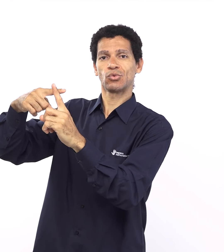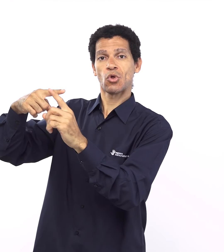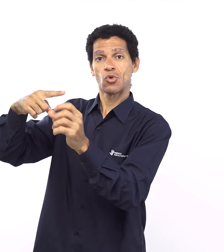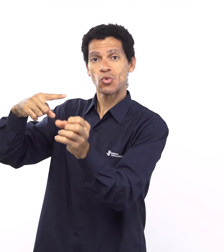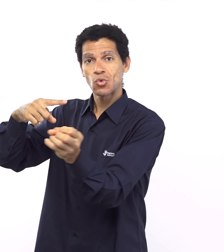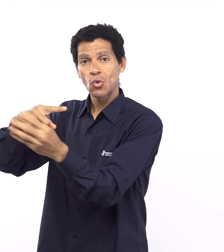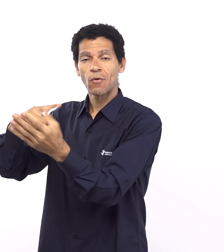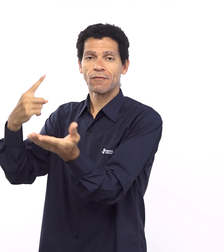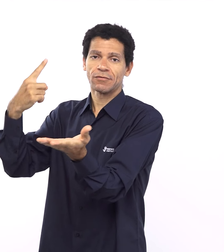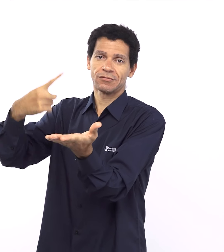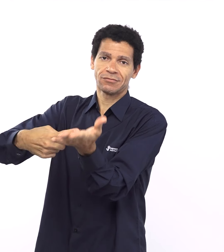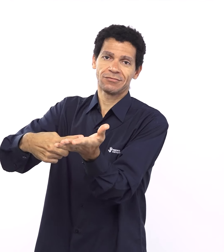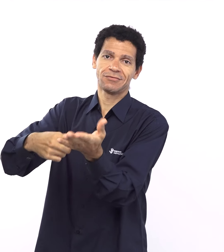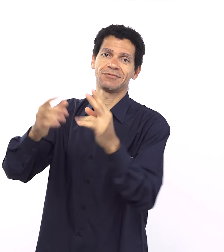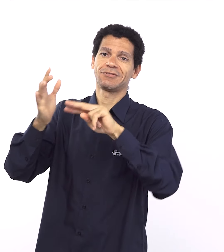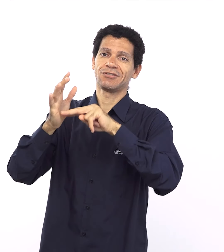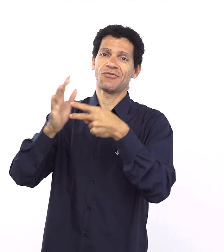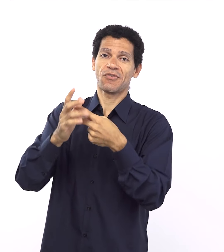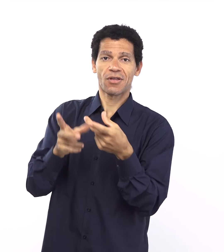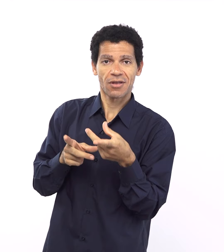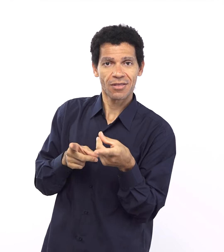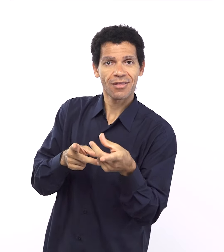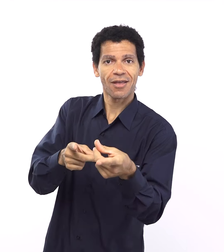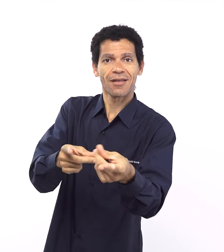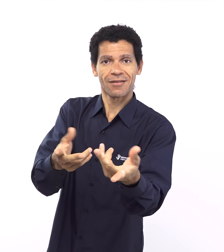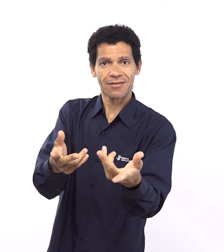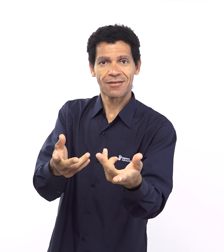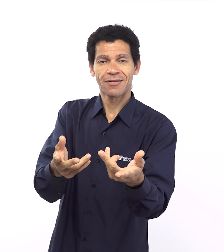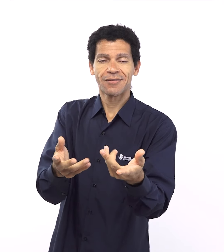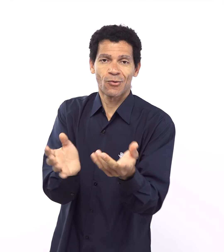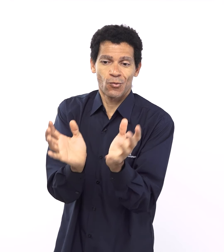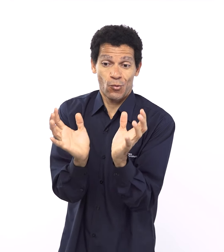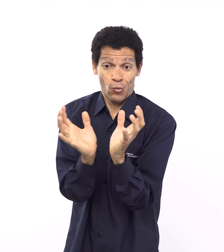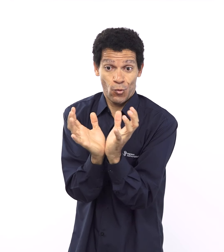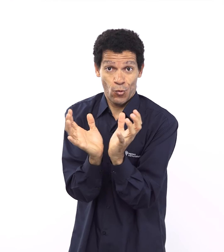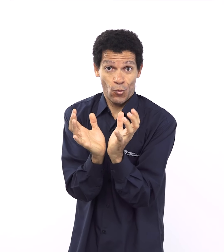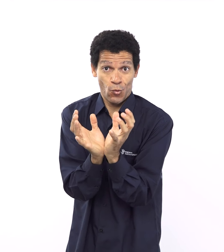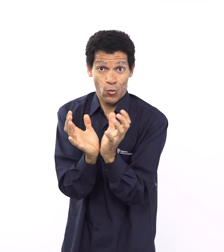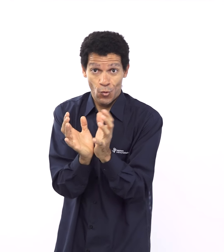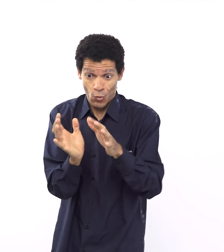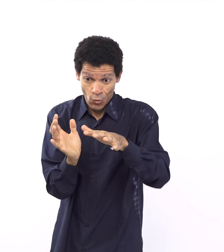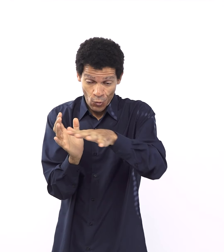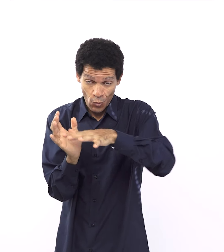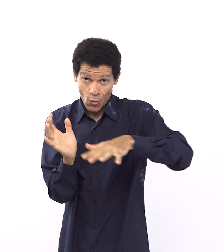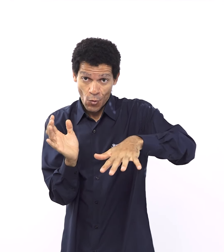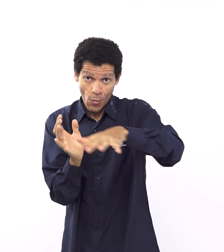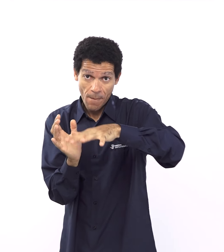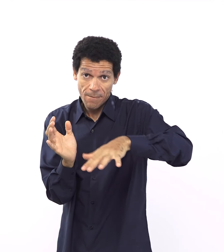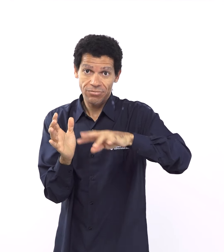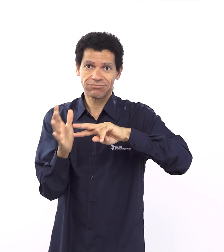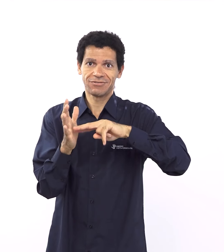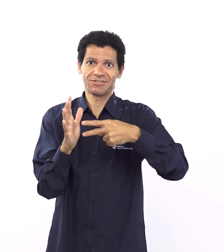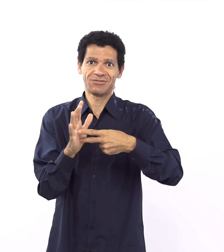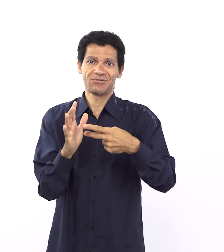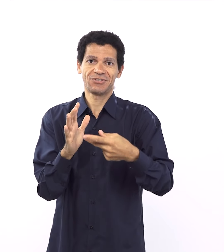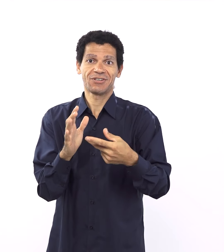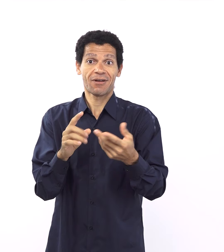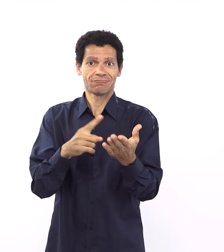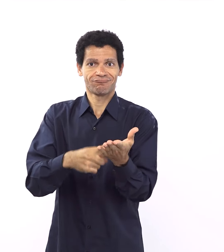aliança é a eterna aliança aliança que agora tem o povo como um todo com o coração circuncidado lembrando que essa